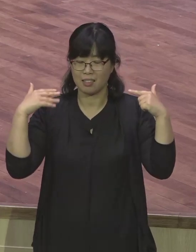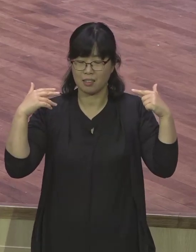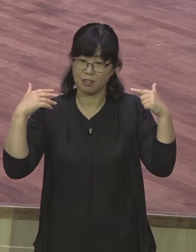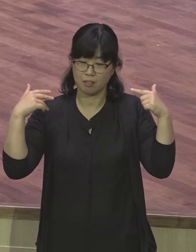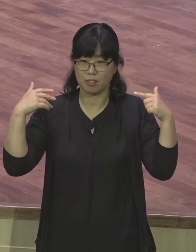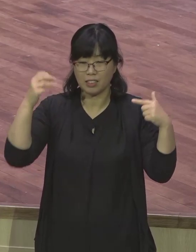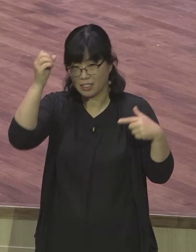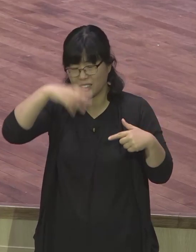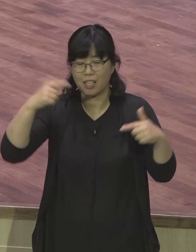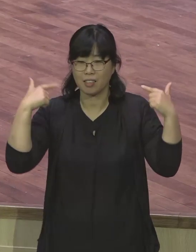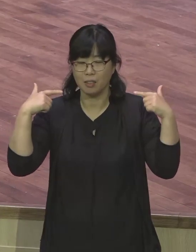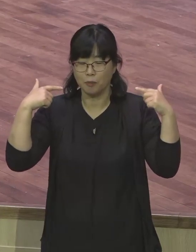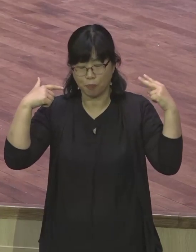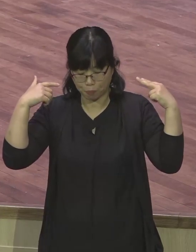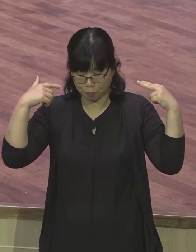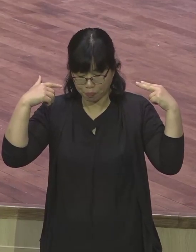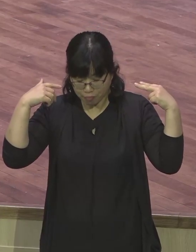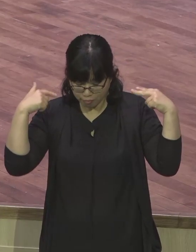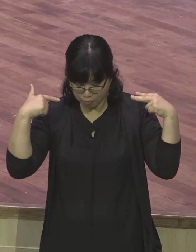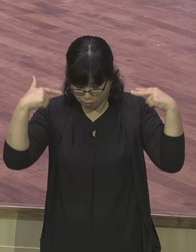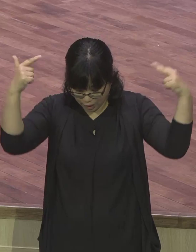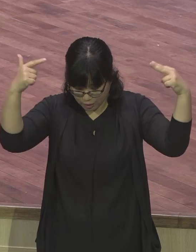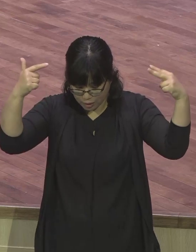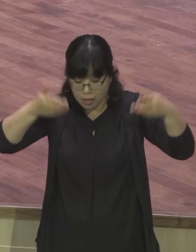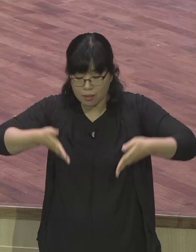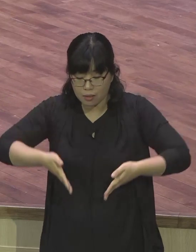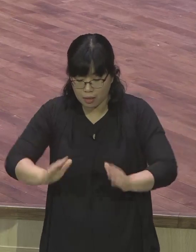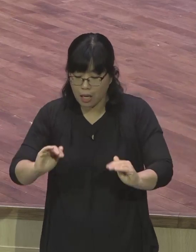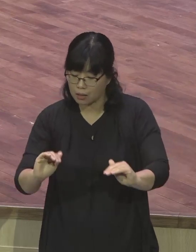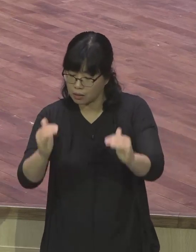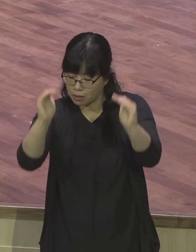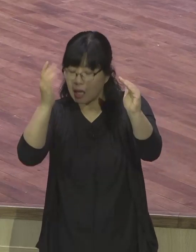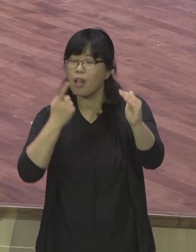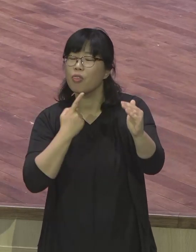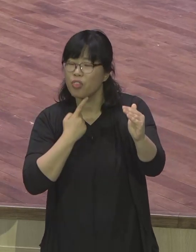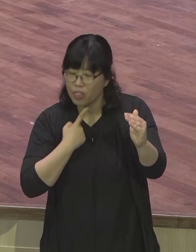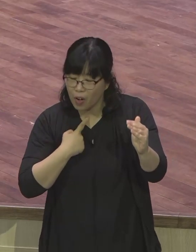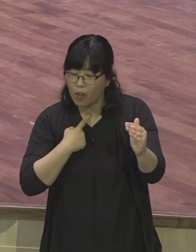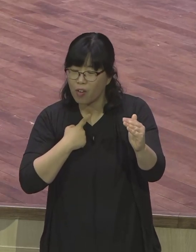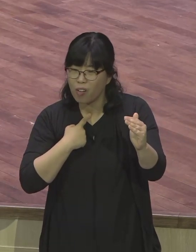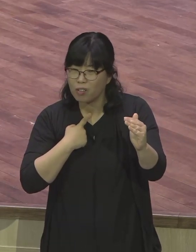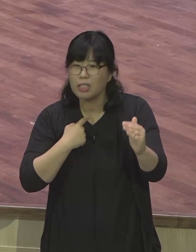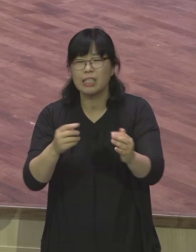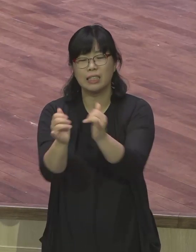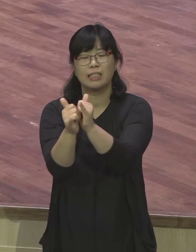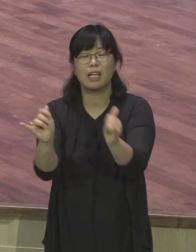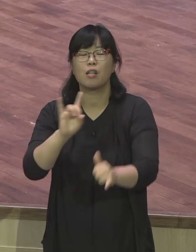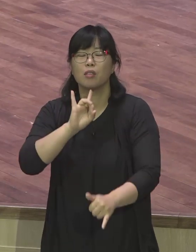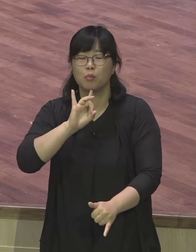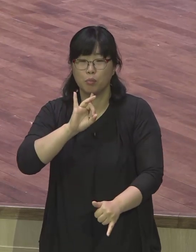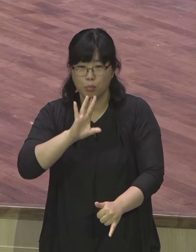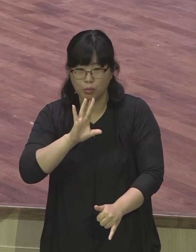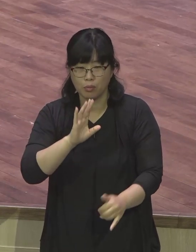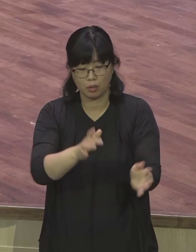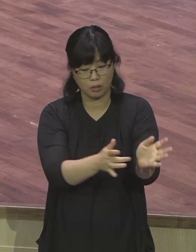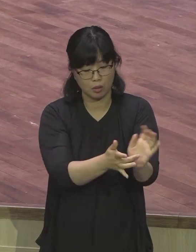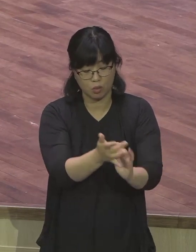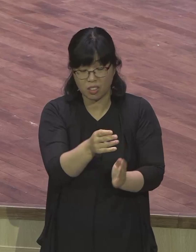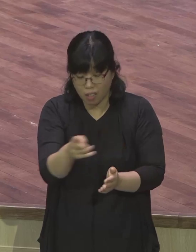이단의 개수였다고 잘못된 각인을 심으니까 당연히 잘못된 뿌리가 내려지고 바울은